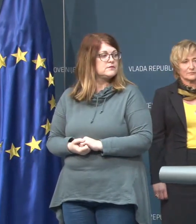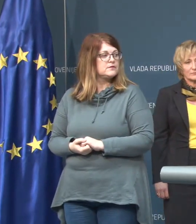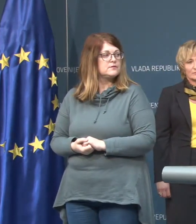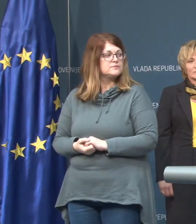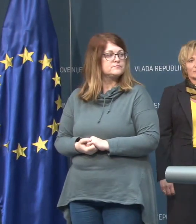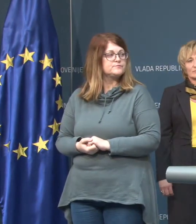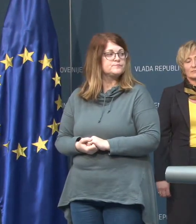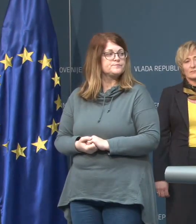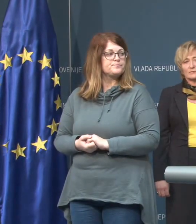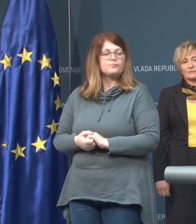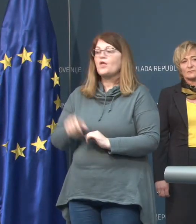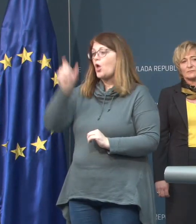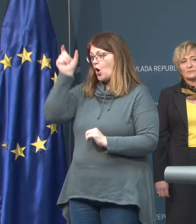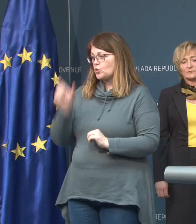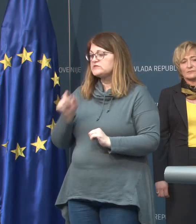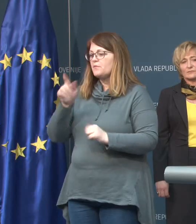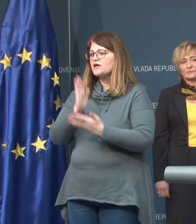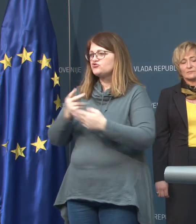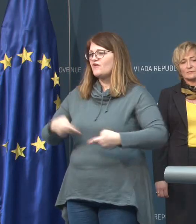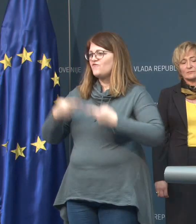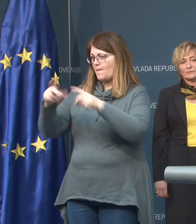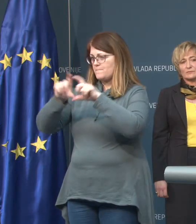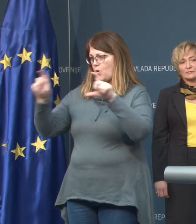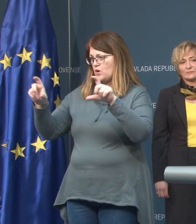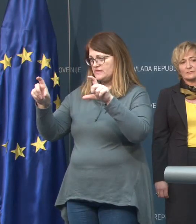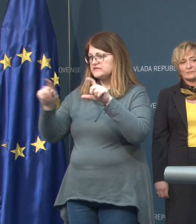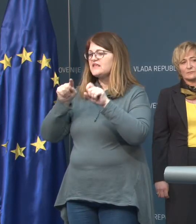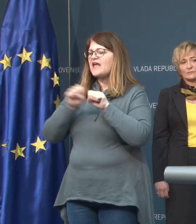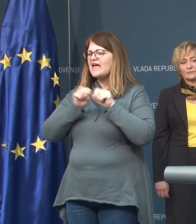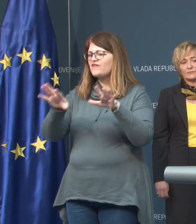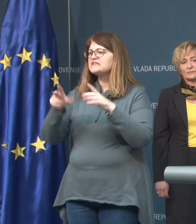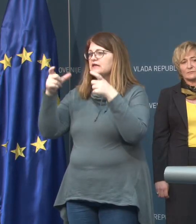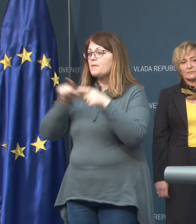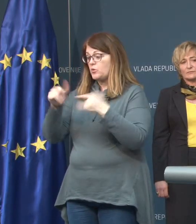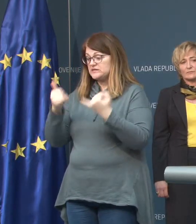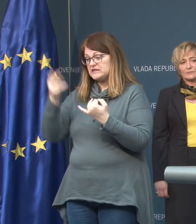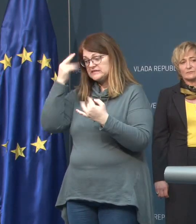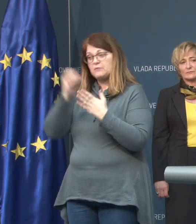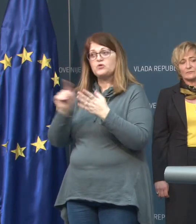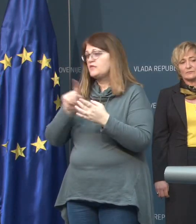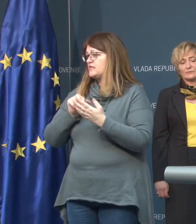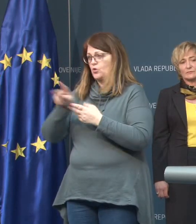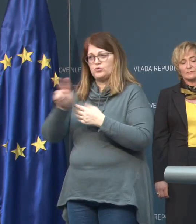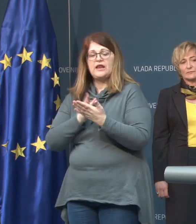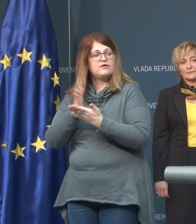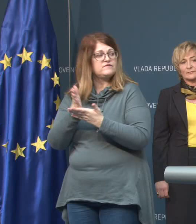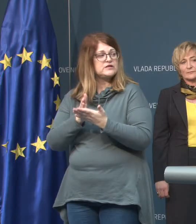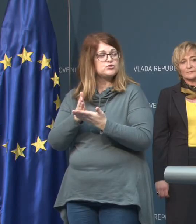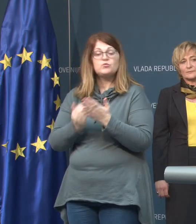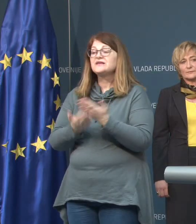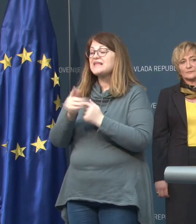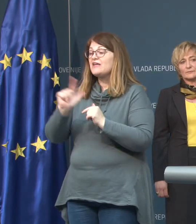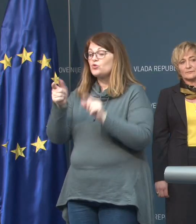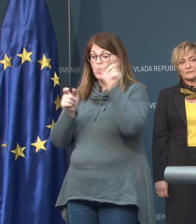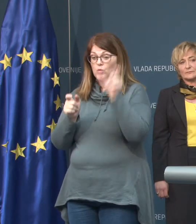Torej, oseba, ki je hospitalizirana na infekcijski kliniki pod dosedaj znanih podatkov ni hodila v službo. Za